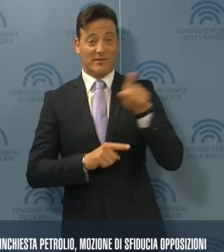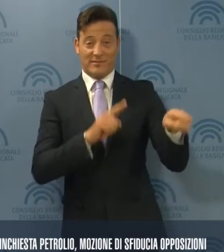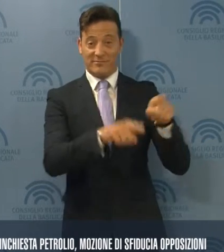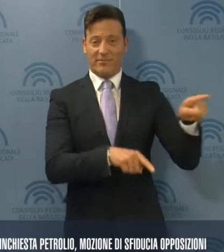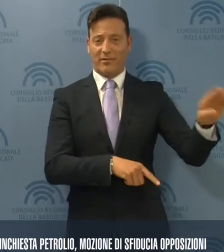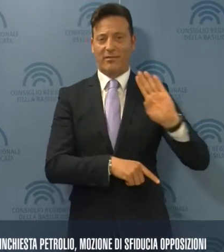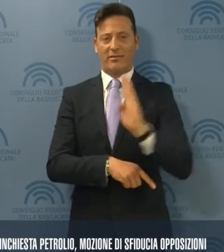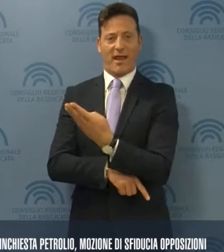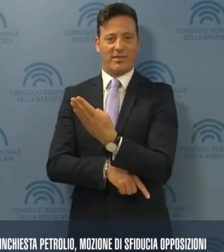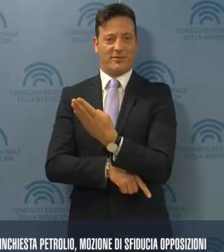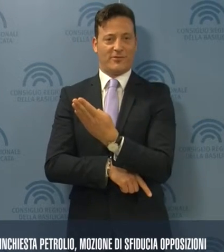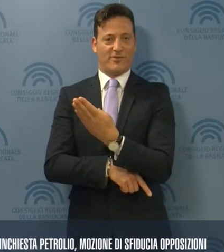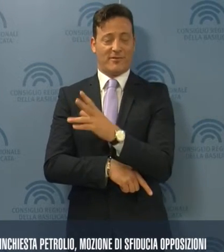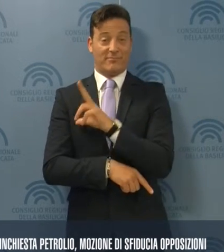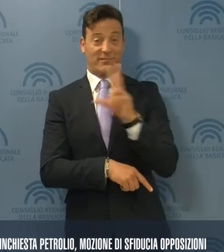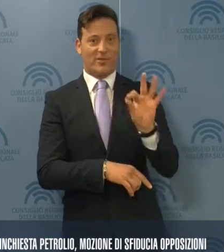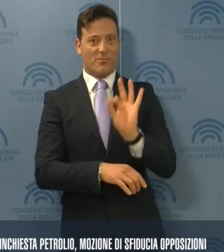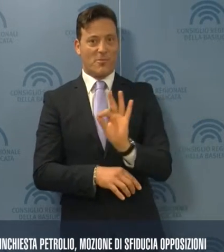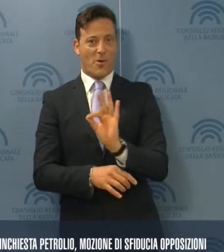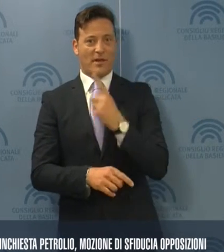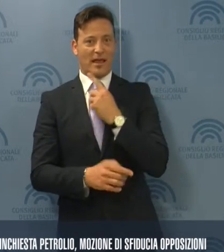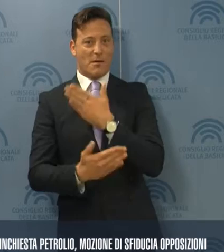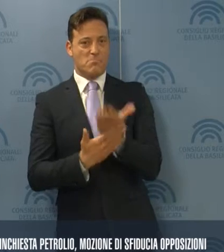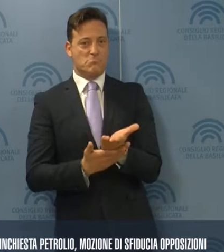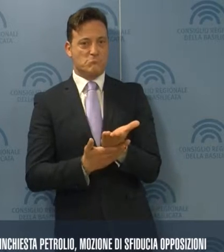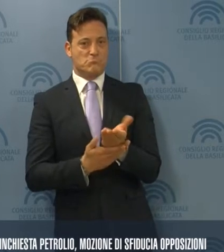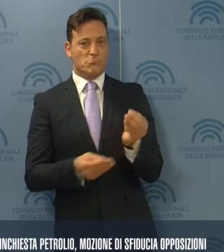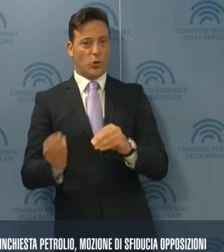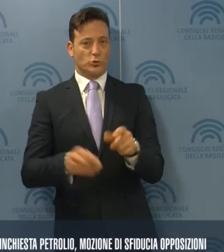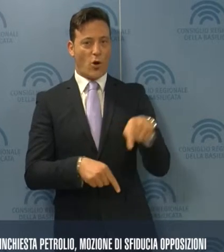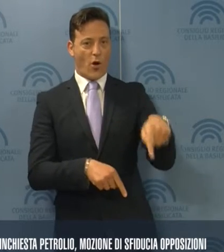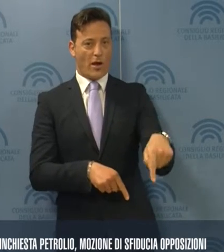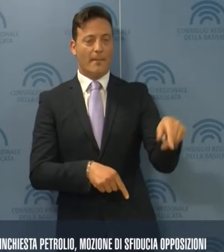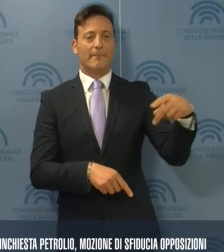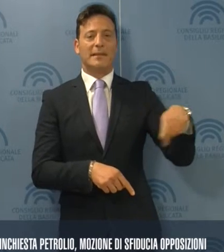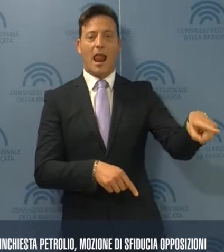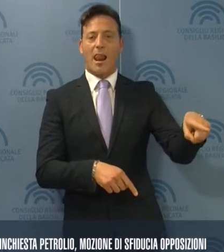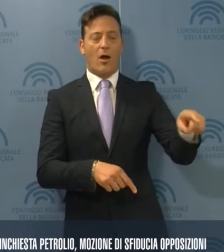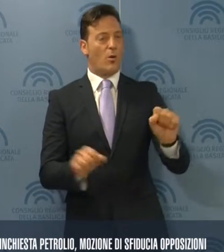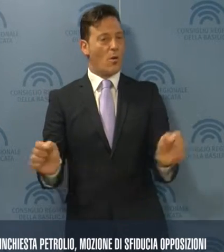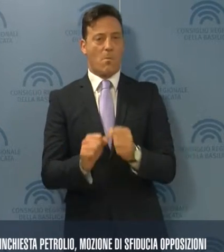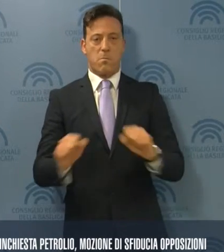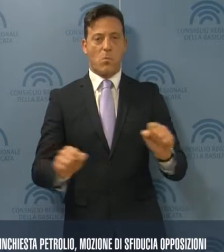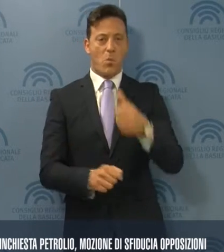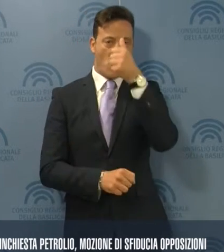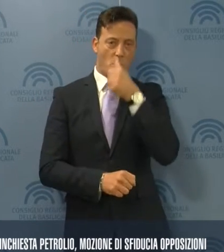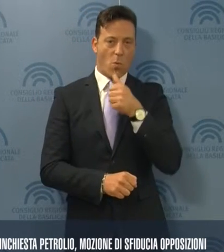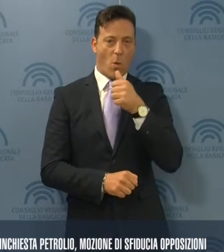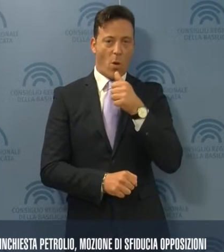per cui, a detta dei firmatari, Pittella non può più ricoprire la carica di Presidente della